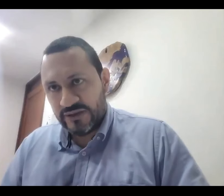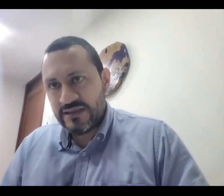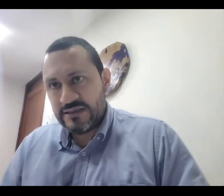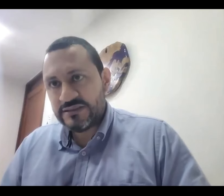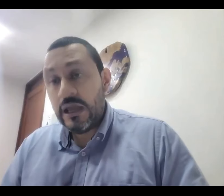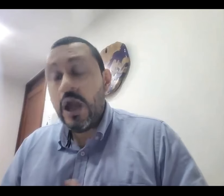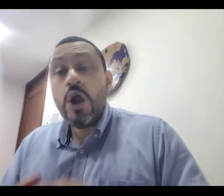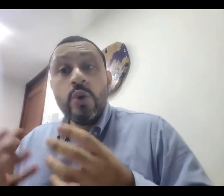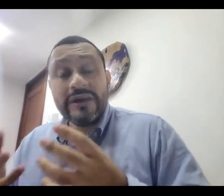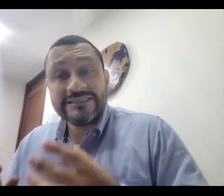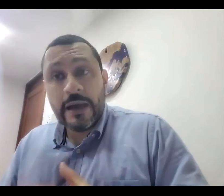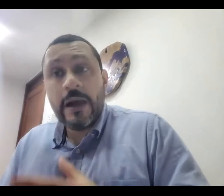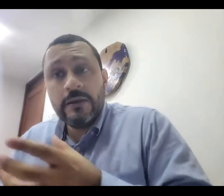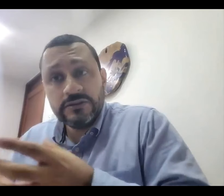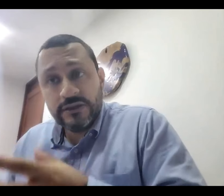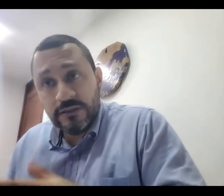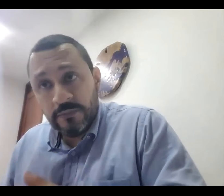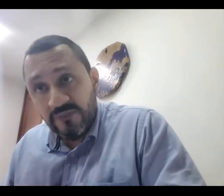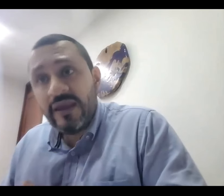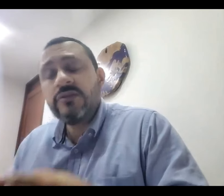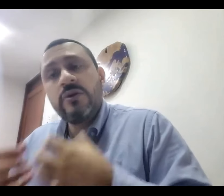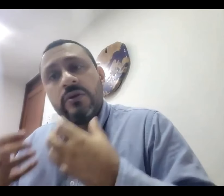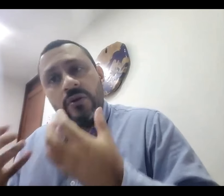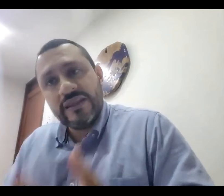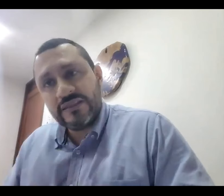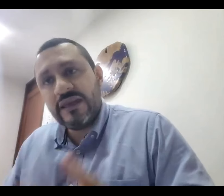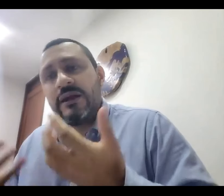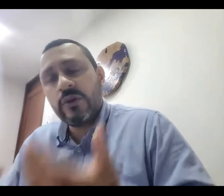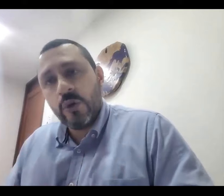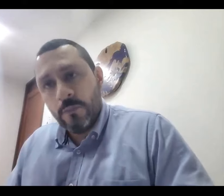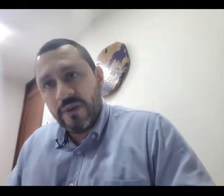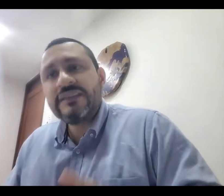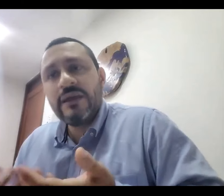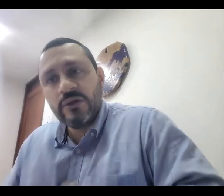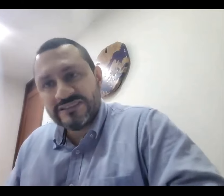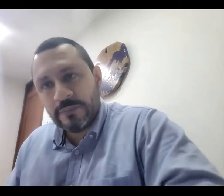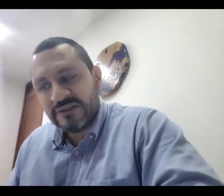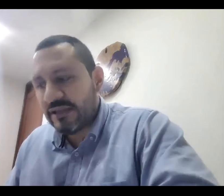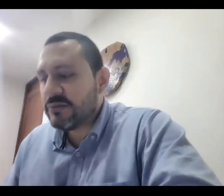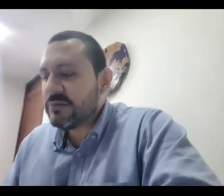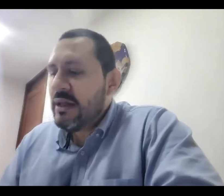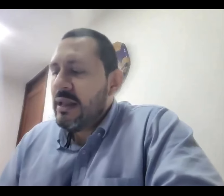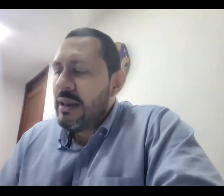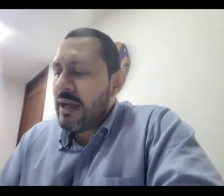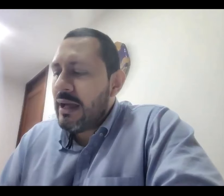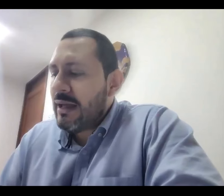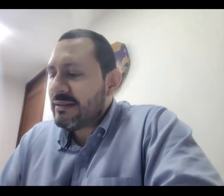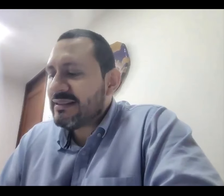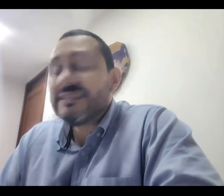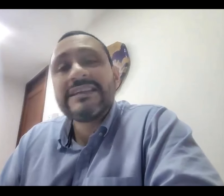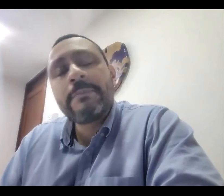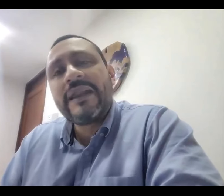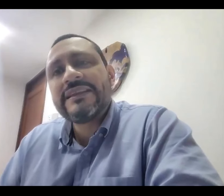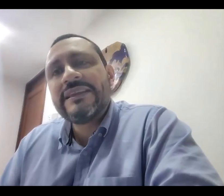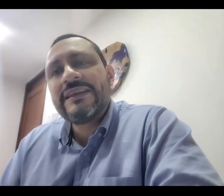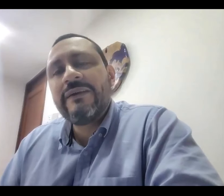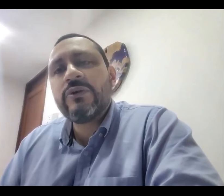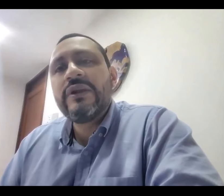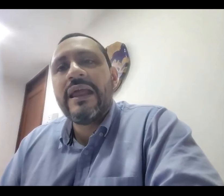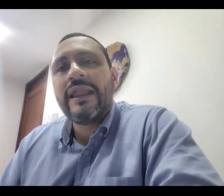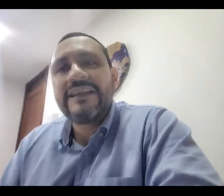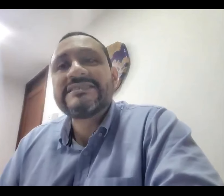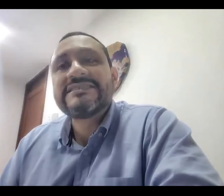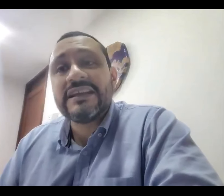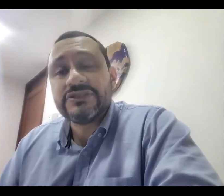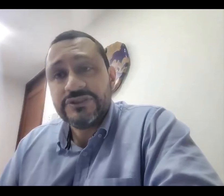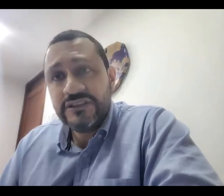esa persona lo que está viviendo lo que entiende lo que comprende lo que está pasando la tercera parte tiene que